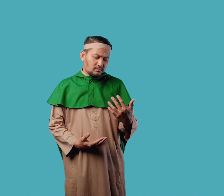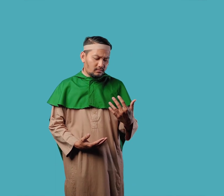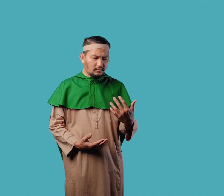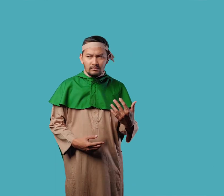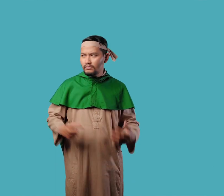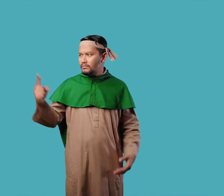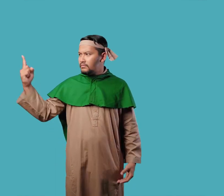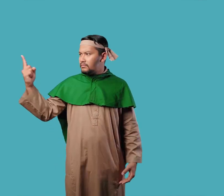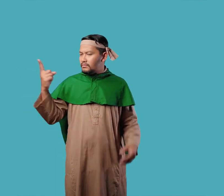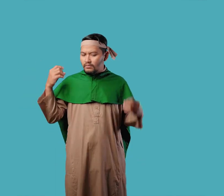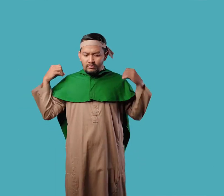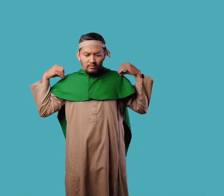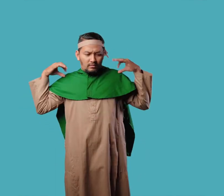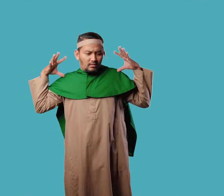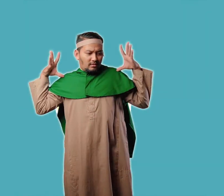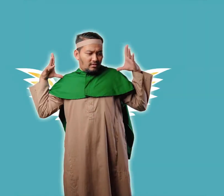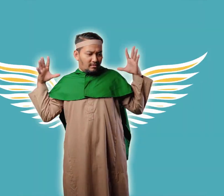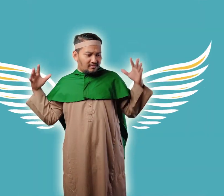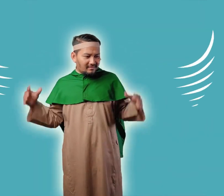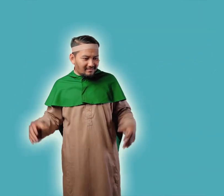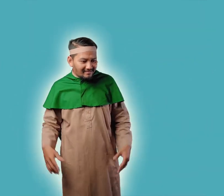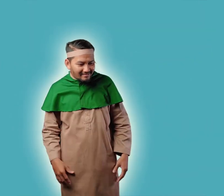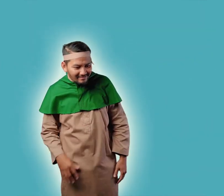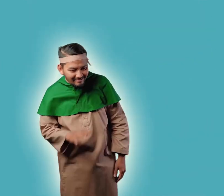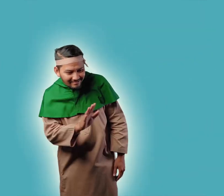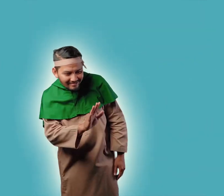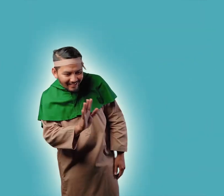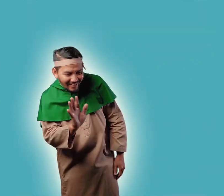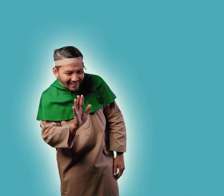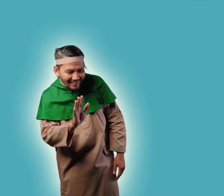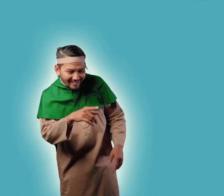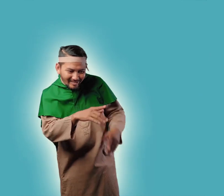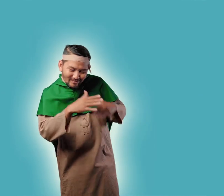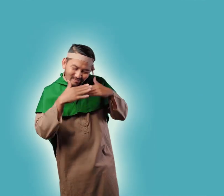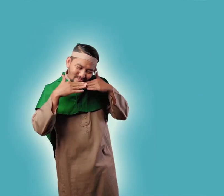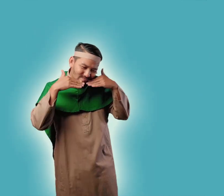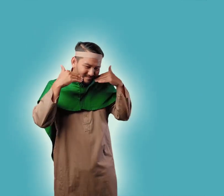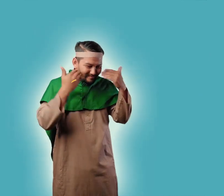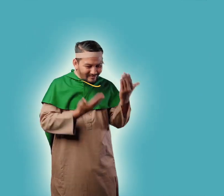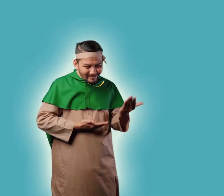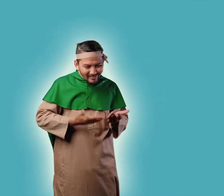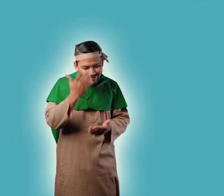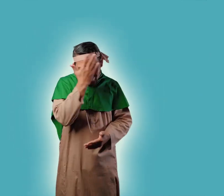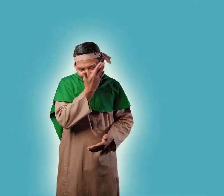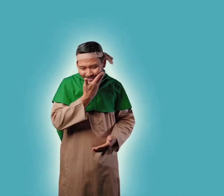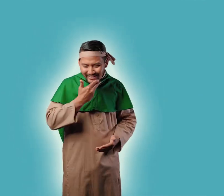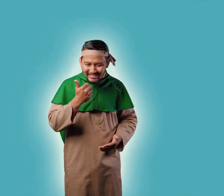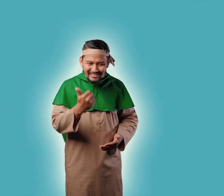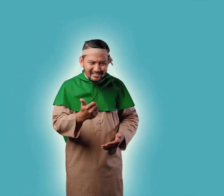Malaikat Jibril datang menghibur Mariam Dia memberitahu letak anak sungai di dekat Mariam